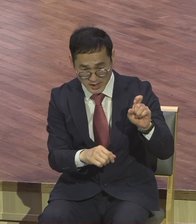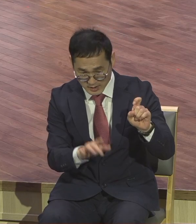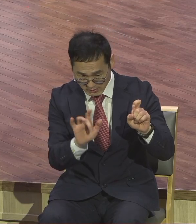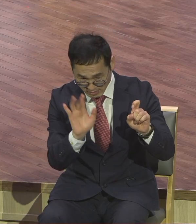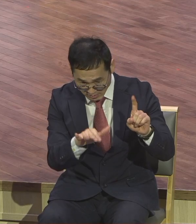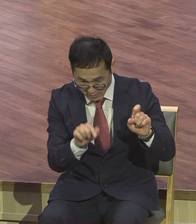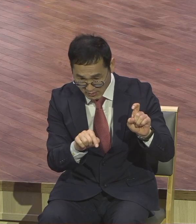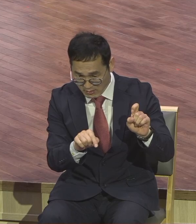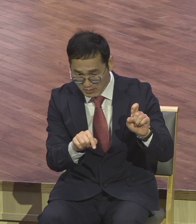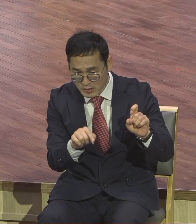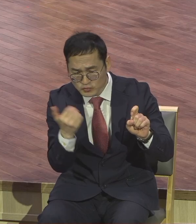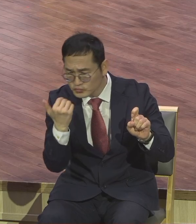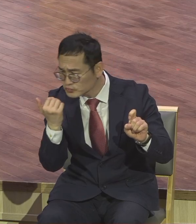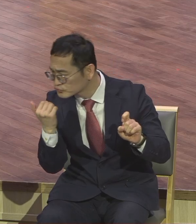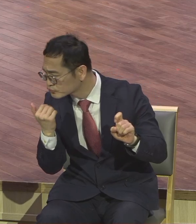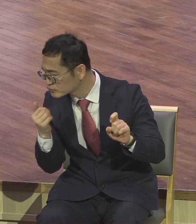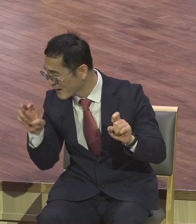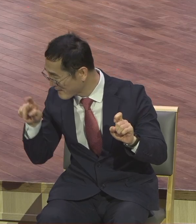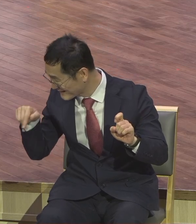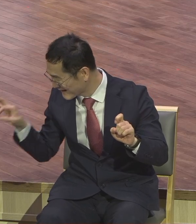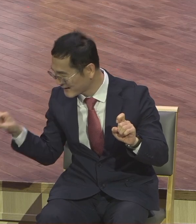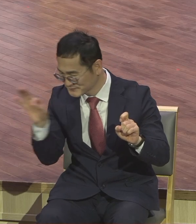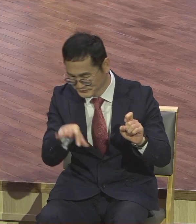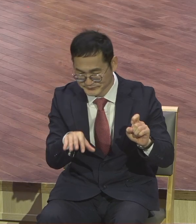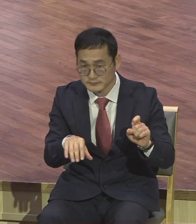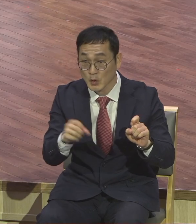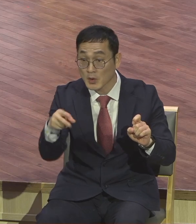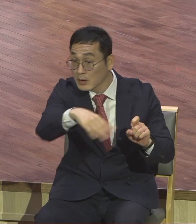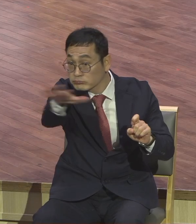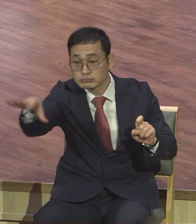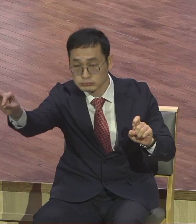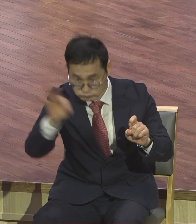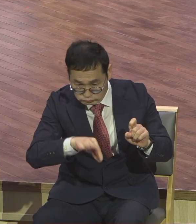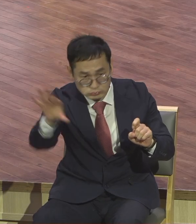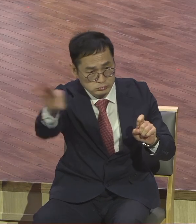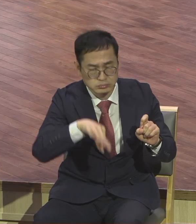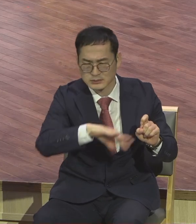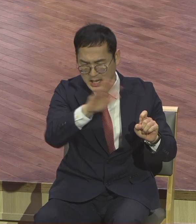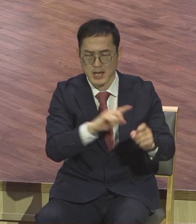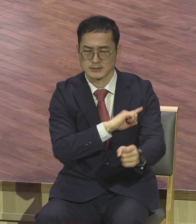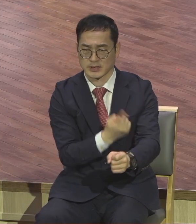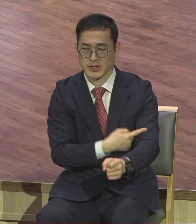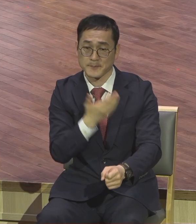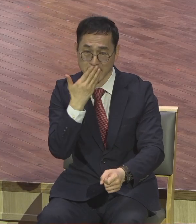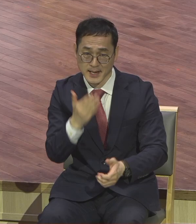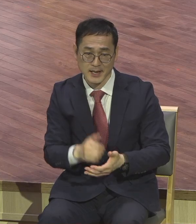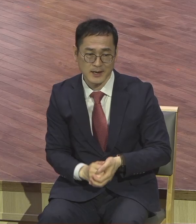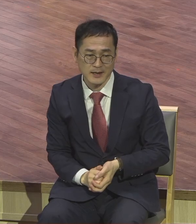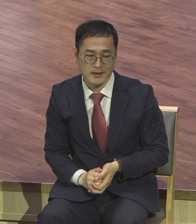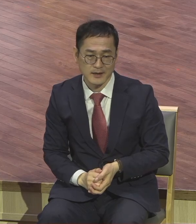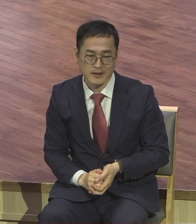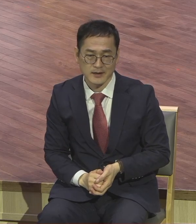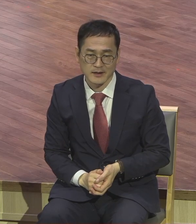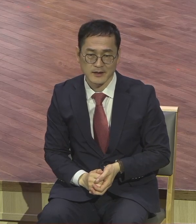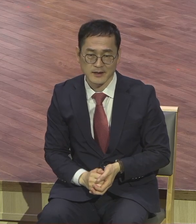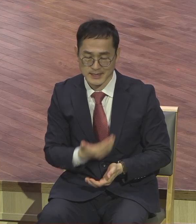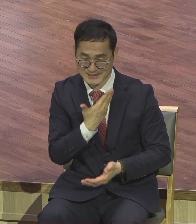되거든 그러니까 기독교계에서는 뭐랍니까 사도행견 29장을 써내려가는 신앙생활 이렇게